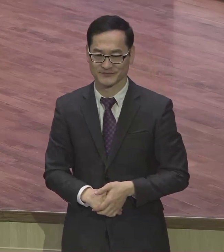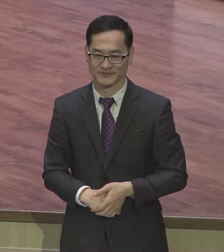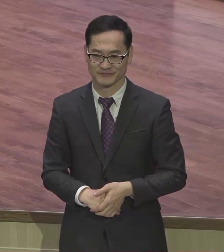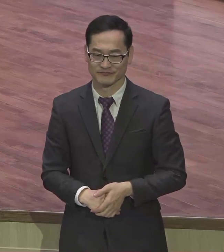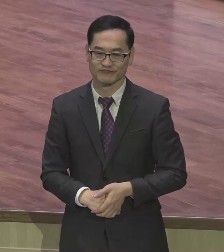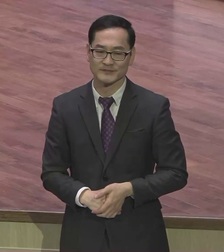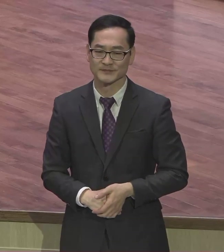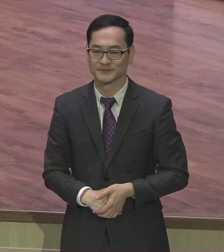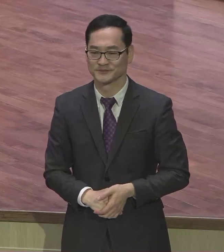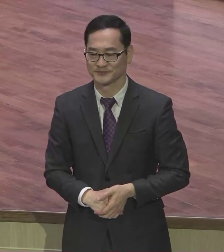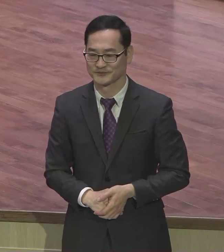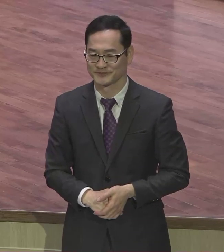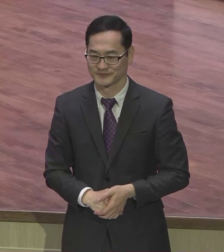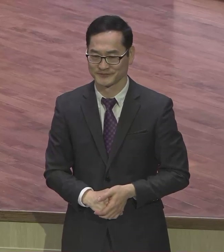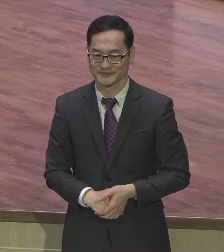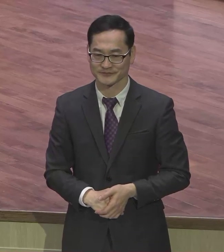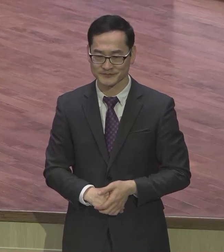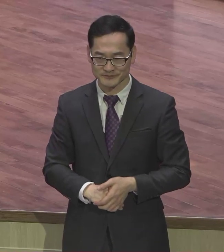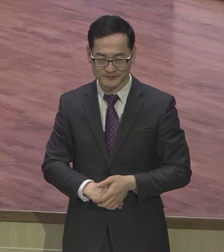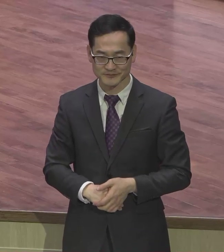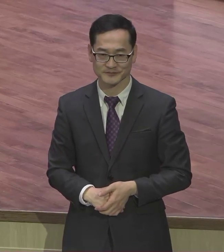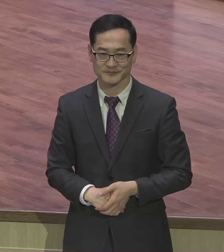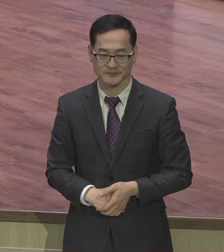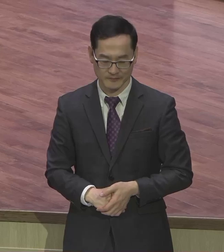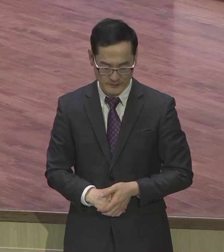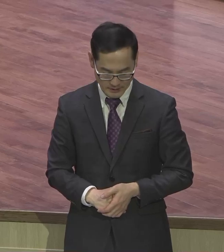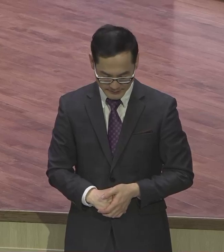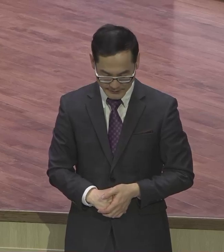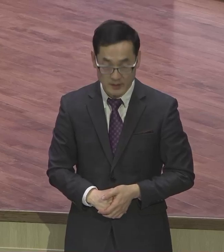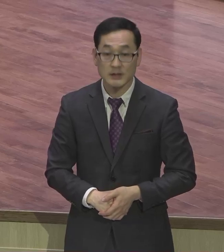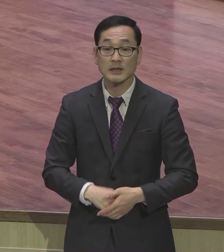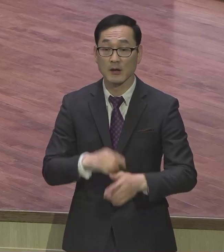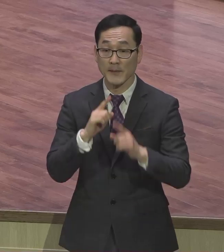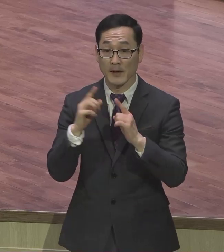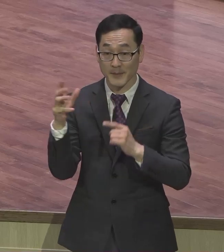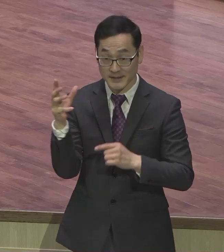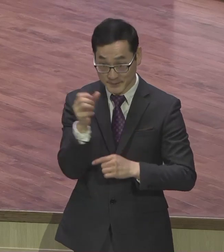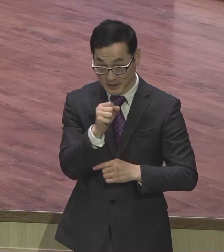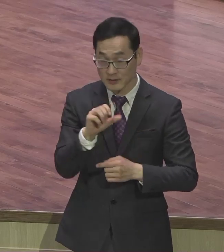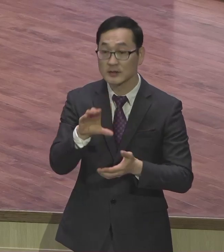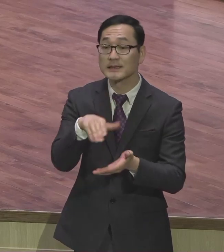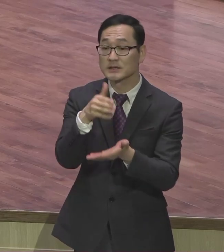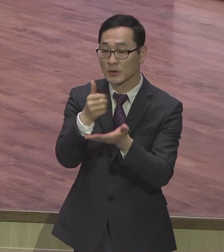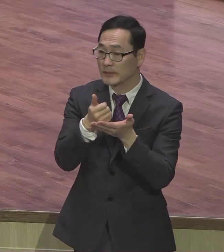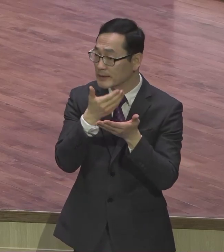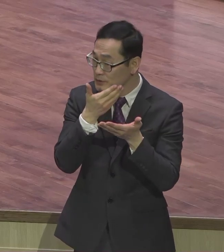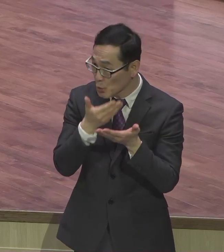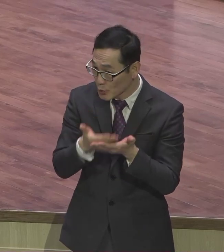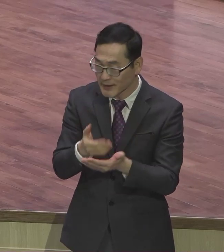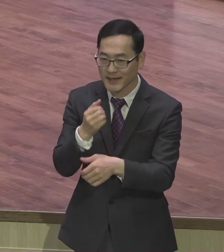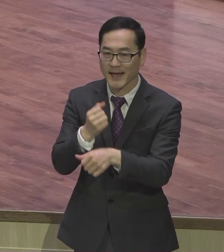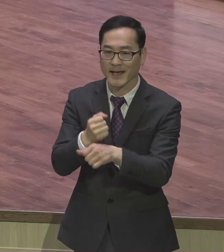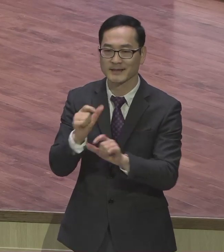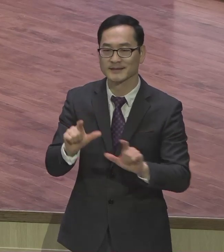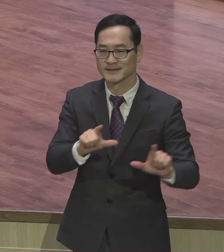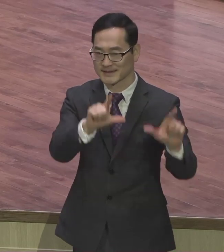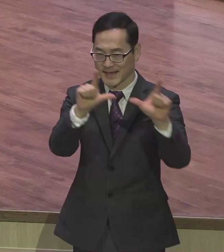자 이거 이런 말씀 가지고 그리스도를 종기하게 하는 삶이란 제모로